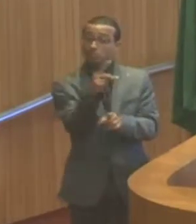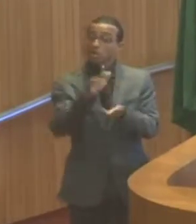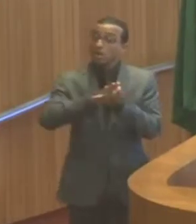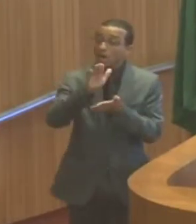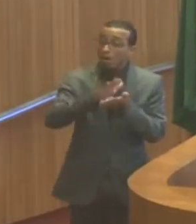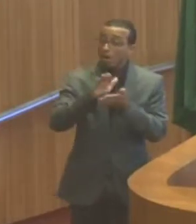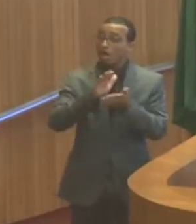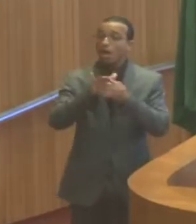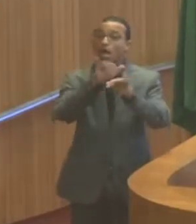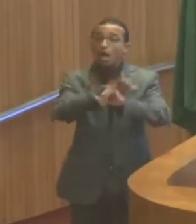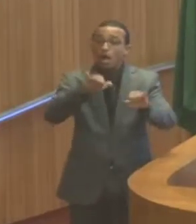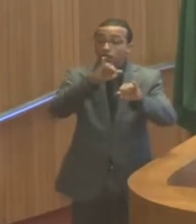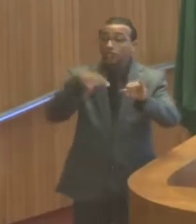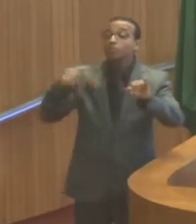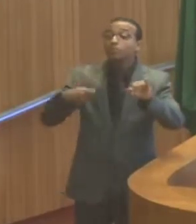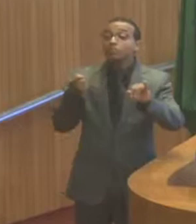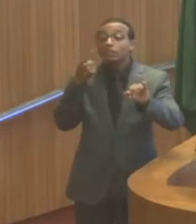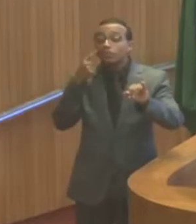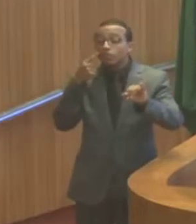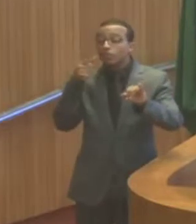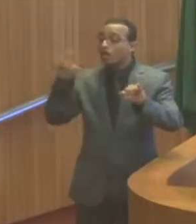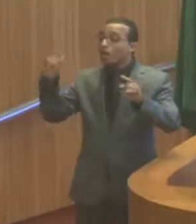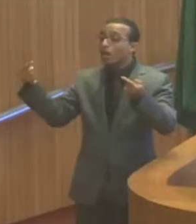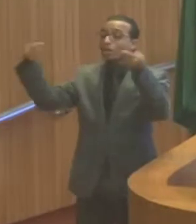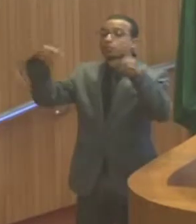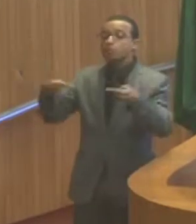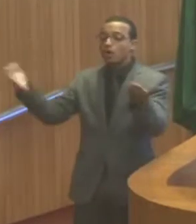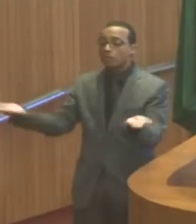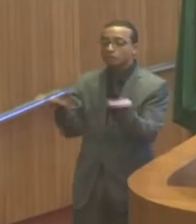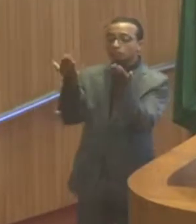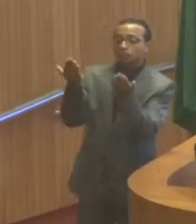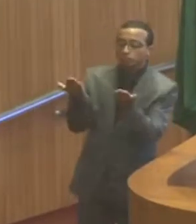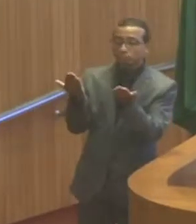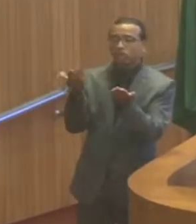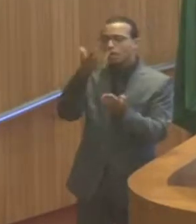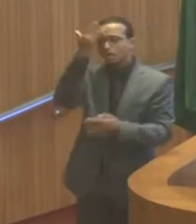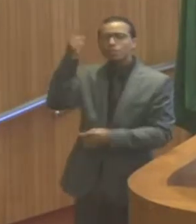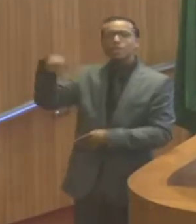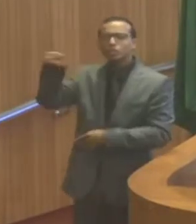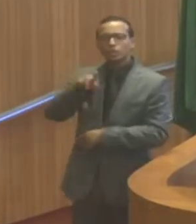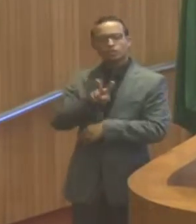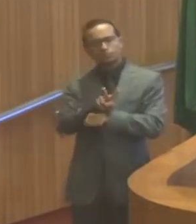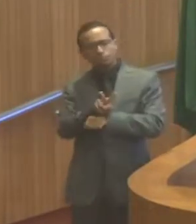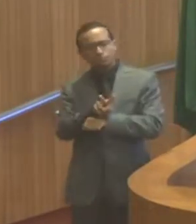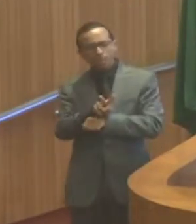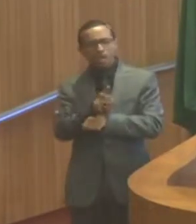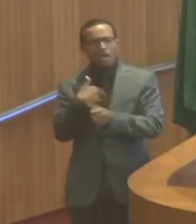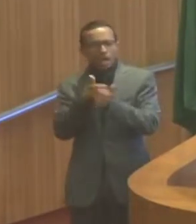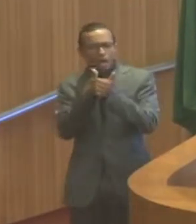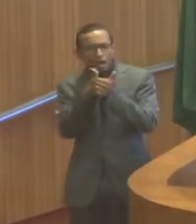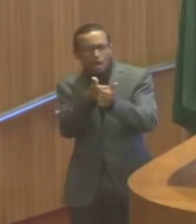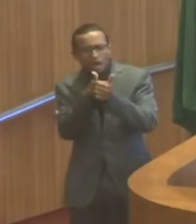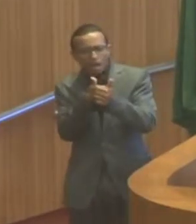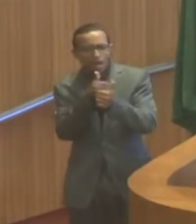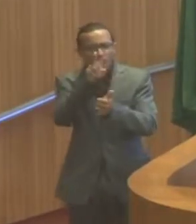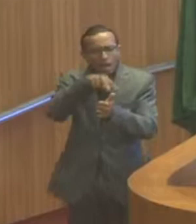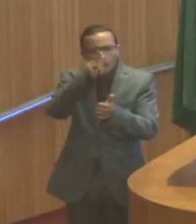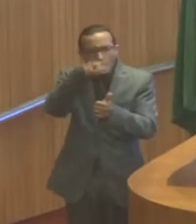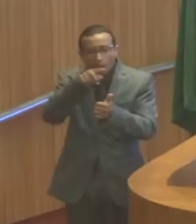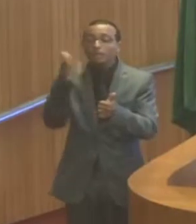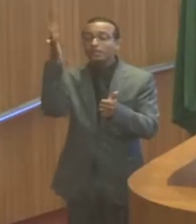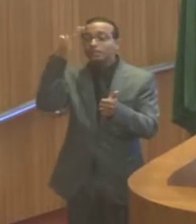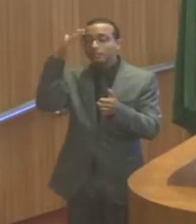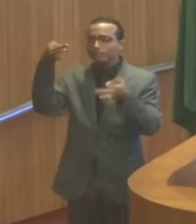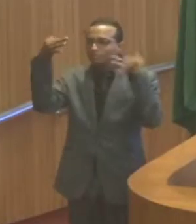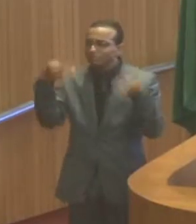contraditório para que dê àqueles que os leem e os seguem a credibilidade necessária e a justiça da